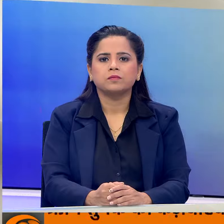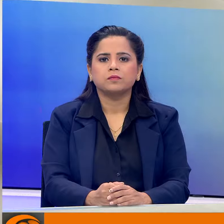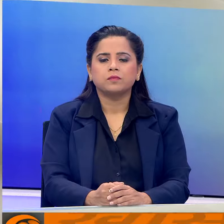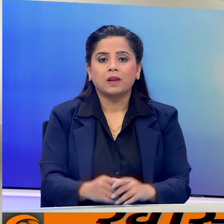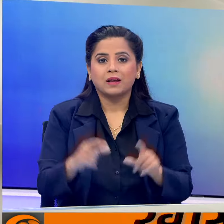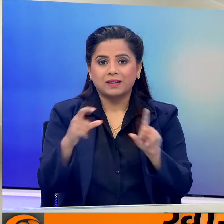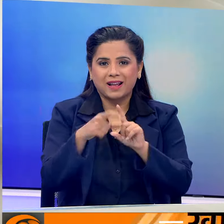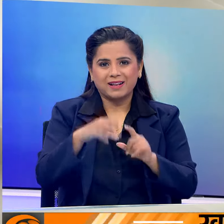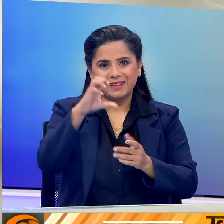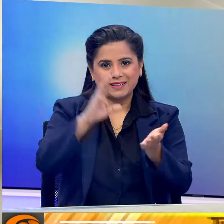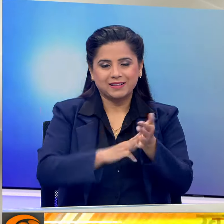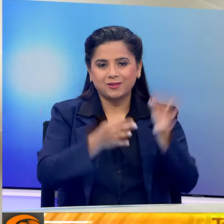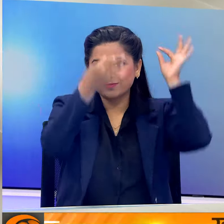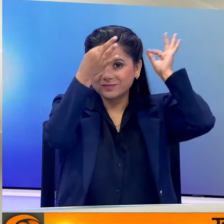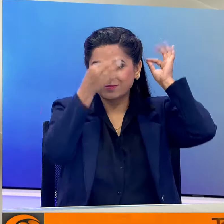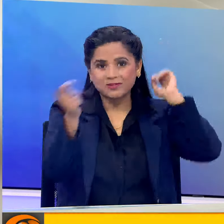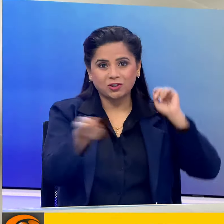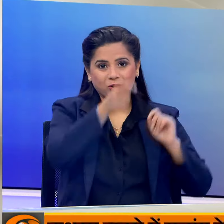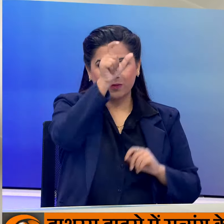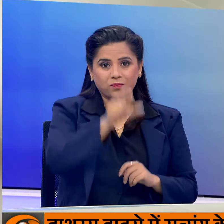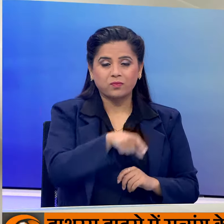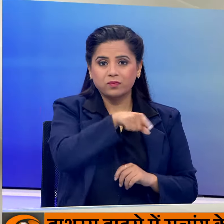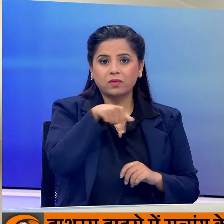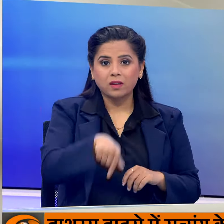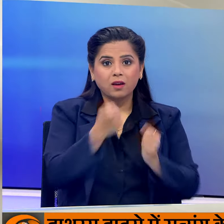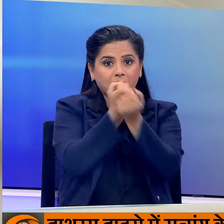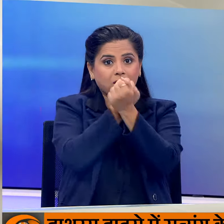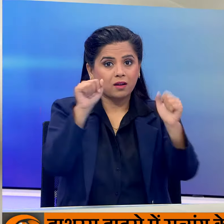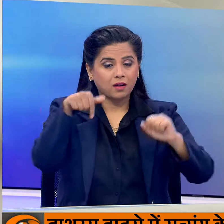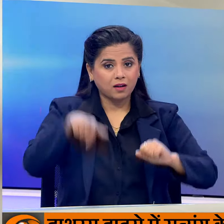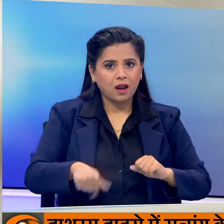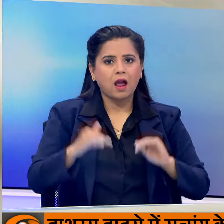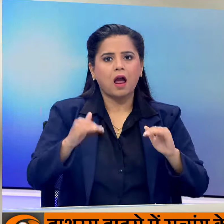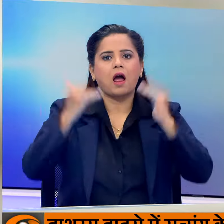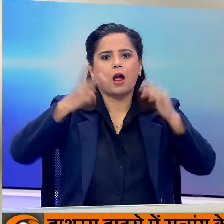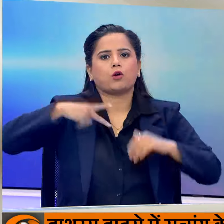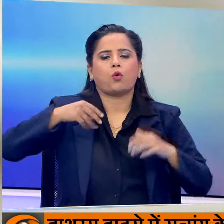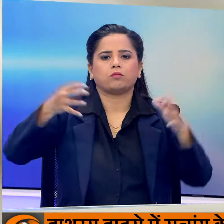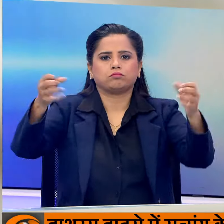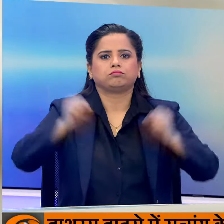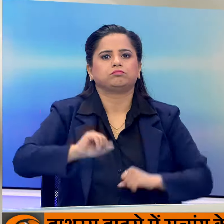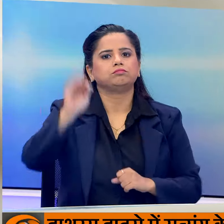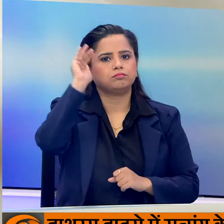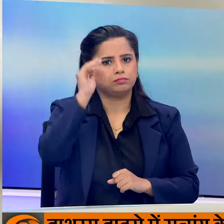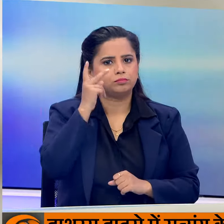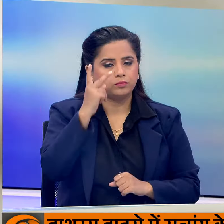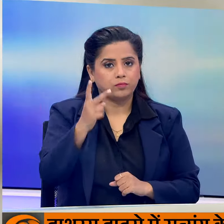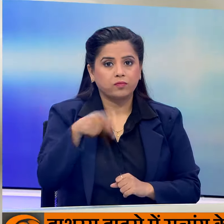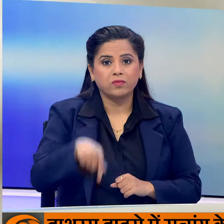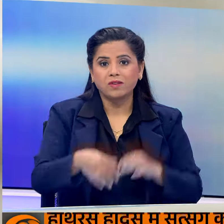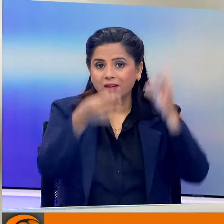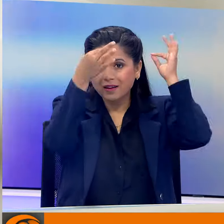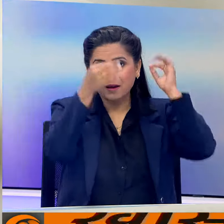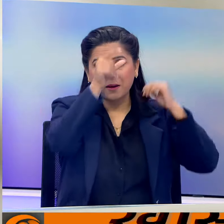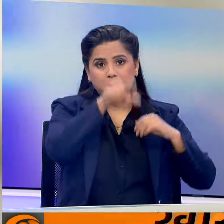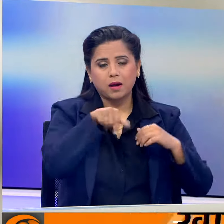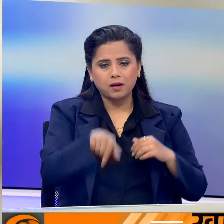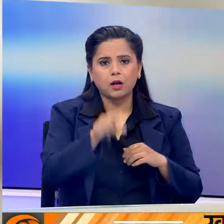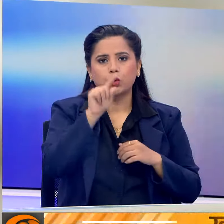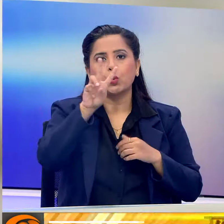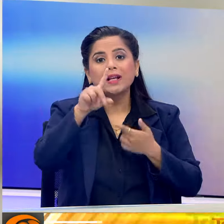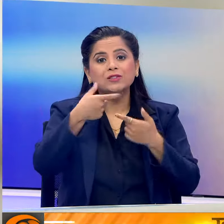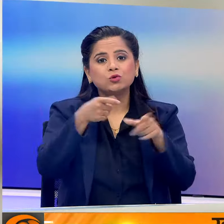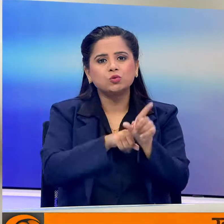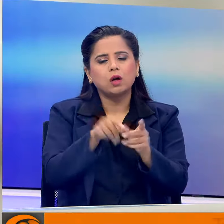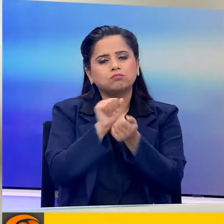दिली के मुख्यमंत्री अर्विंद केजरिवाल की जमान अत्याचिका पर आज हाई कोर्ट में सुनवाई होगी केजरिवाल फिलहाल 12 जुलाई